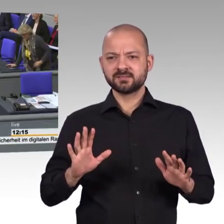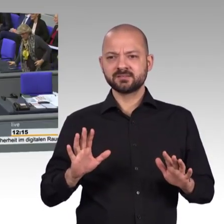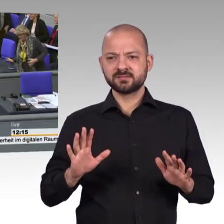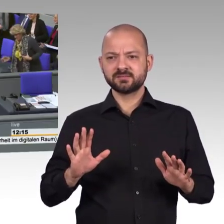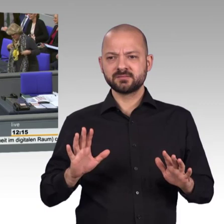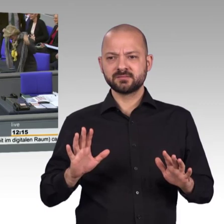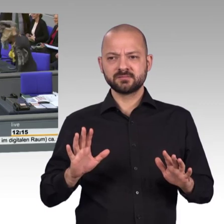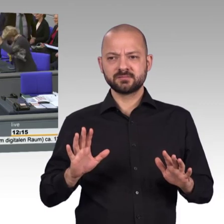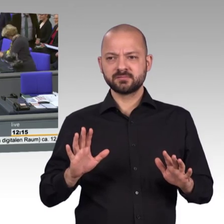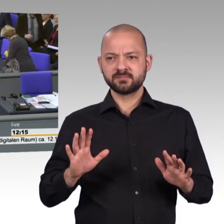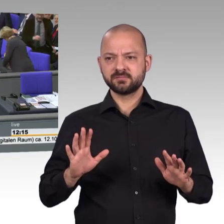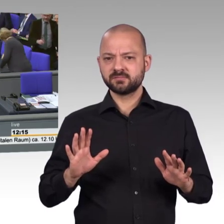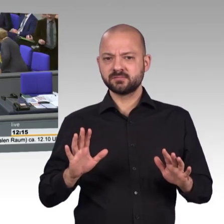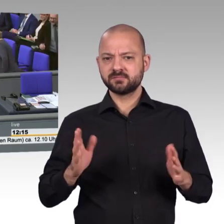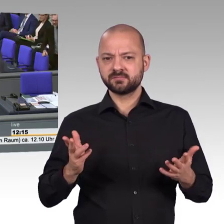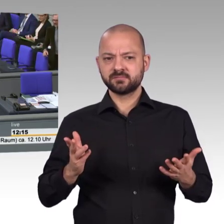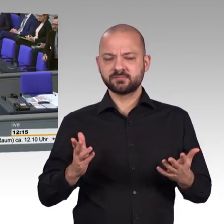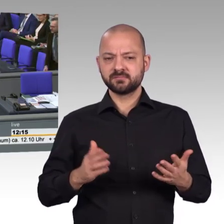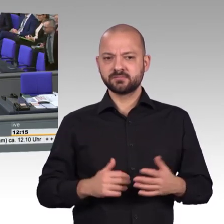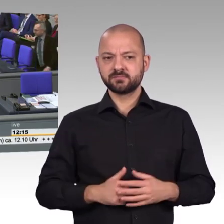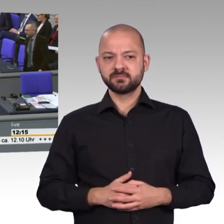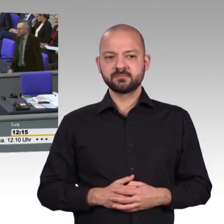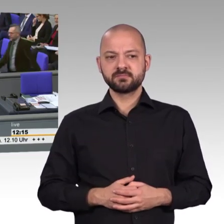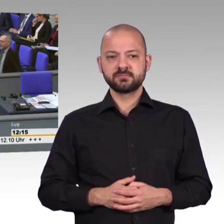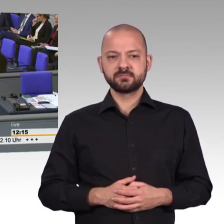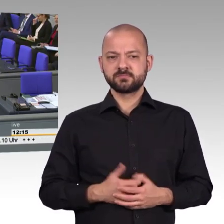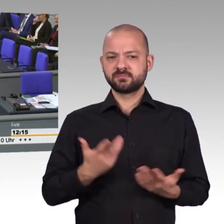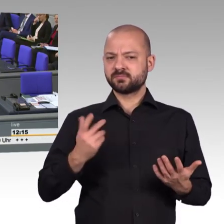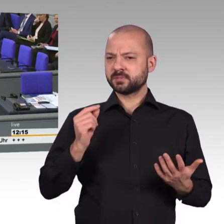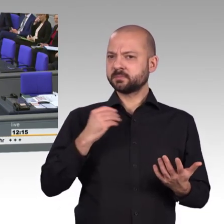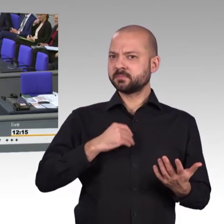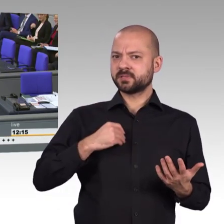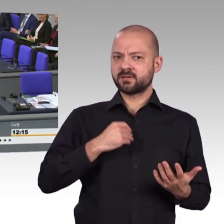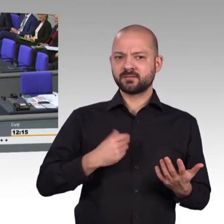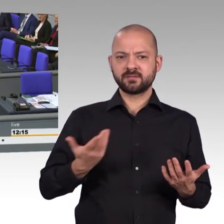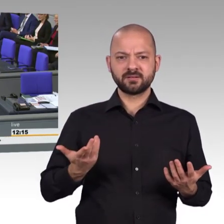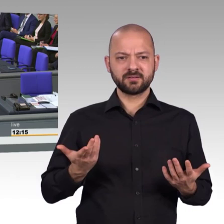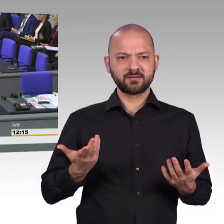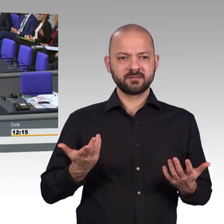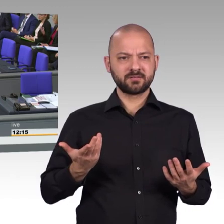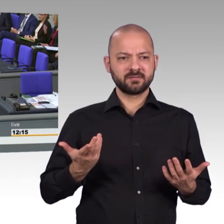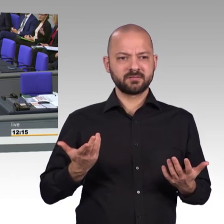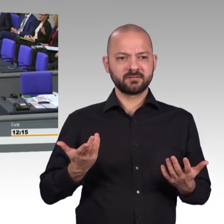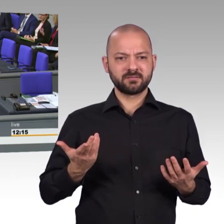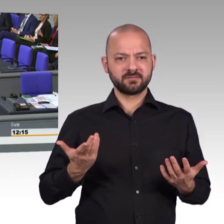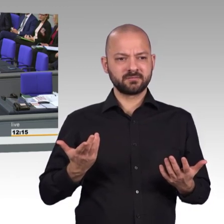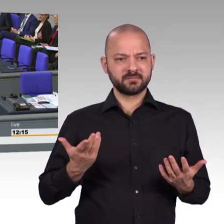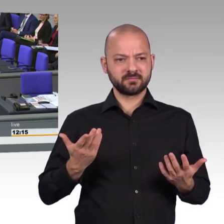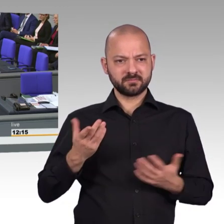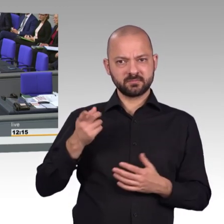Das ist schon peinlich, dass die Regierungsfraktionen hier nicht die Mehrheit sichern können, ne? Das ist ja ordentlich. Heiko,